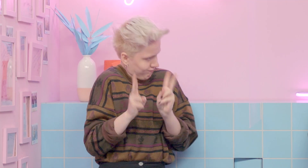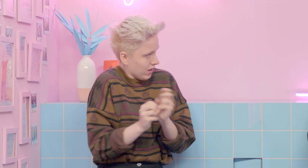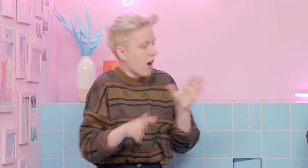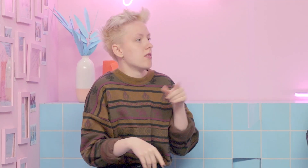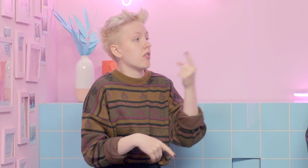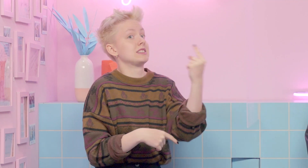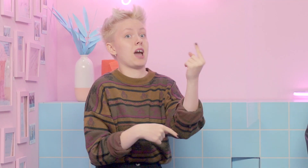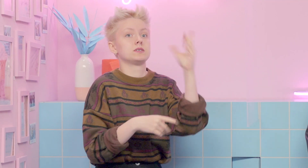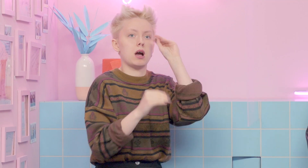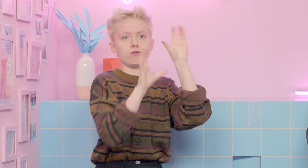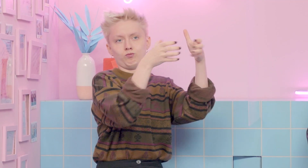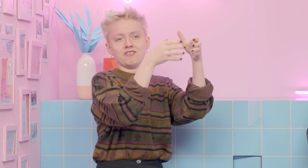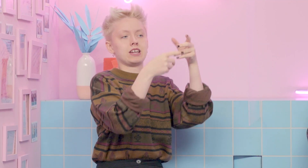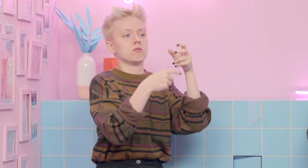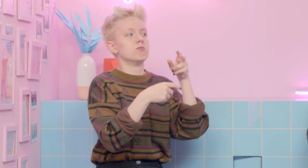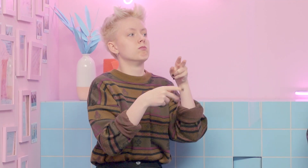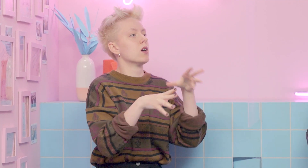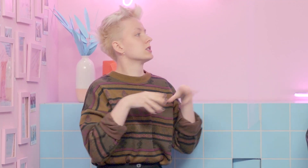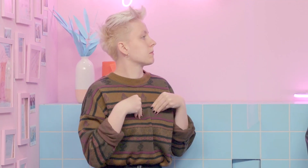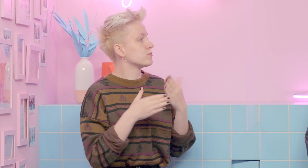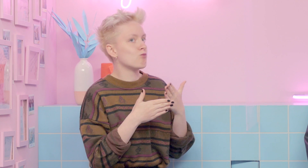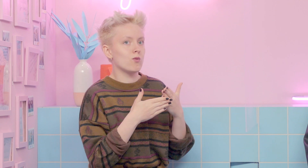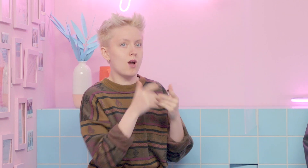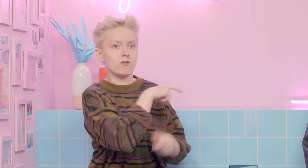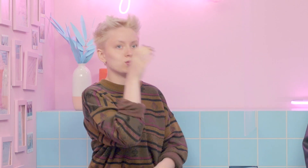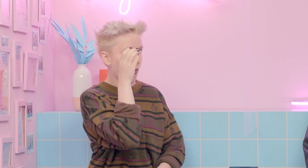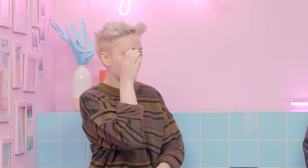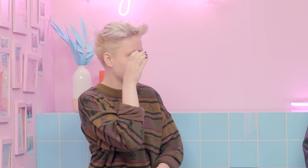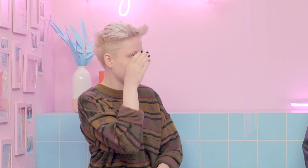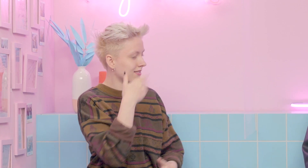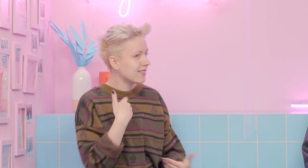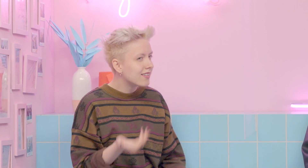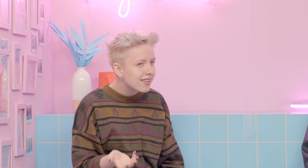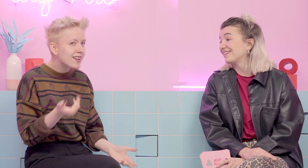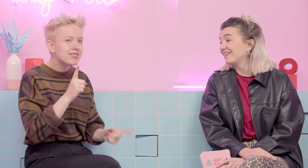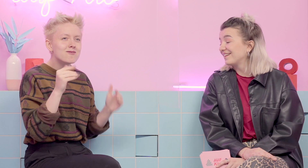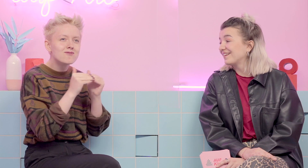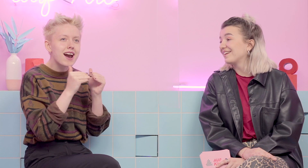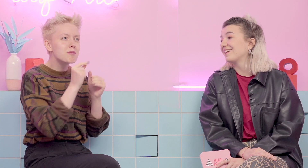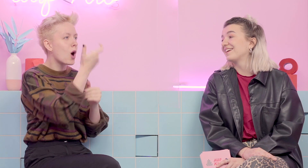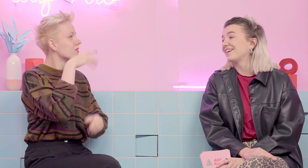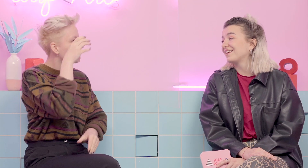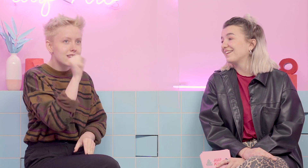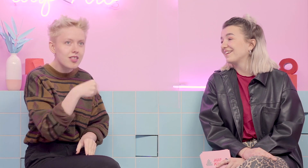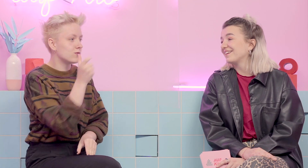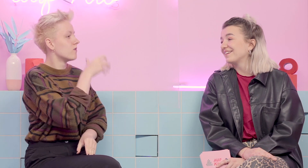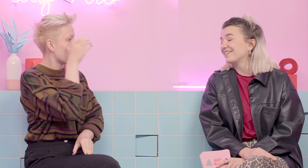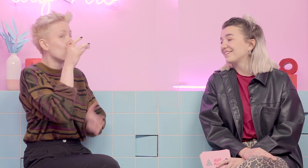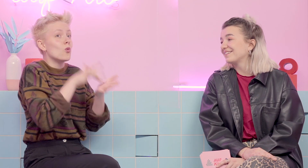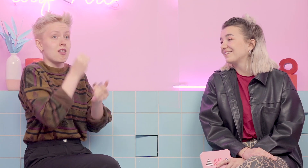das muss irgendwie respektiert werden. Und das wurde sofort angenommen von den anderen. Also auf mich wurde überhaupt nicht gehört, aber weil das eben ein Mann war, wie sie selber